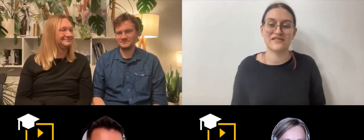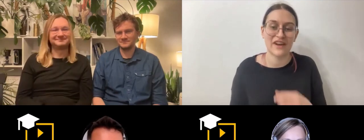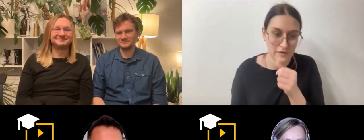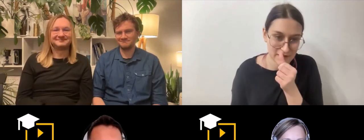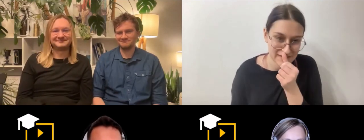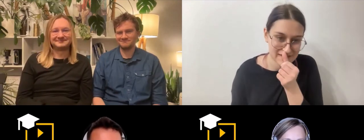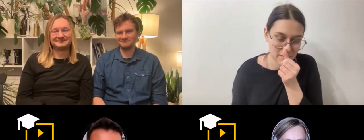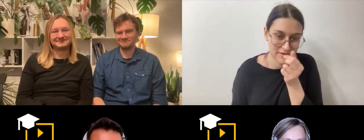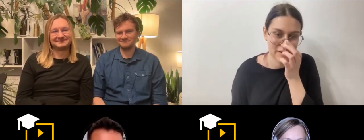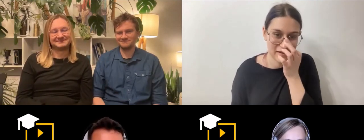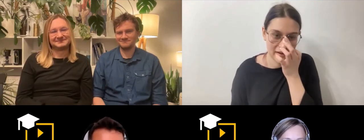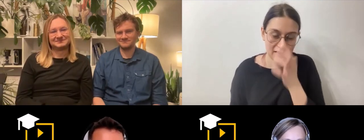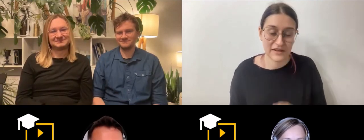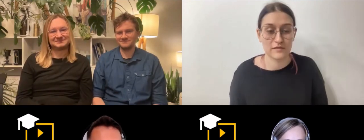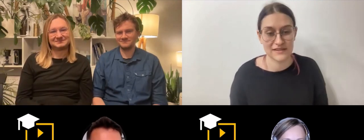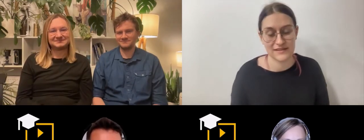wklejony tam na stałe do tej audycji.